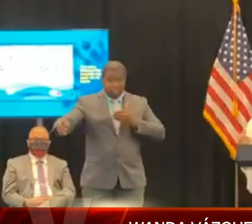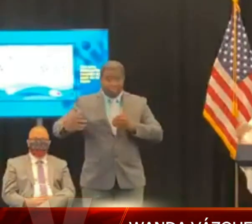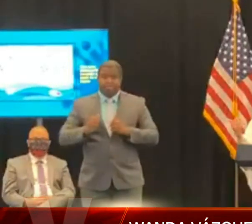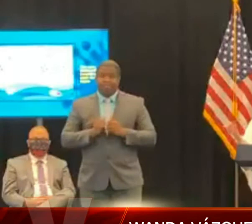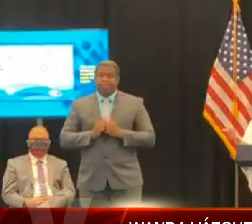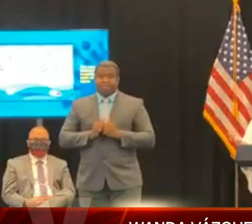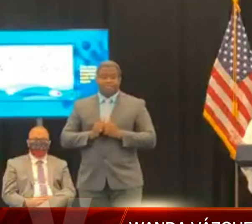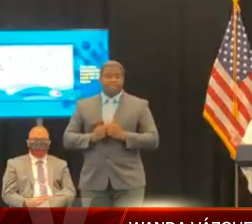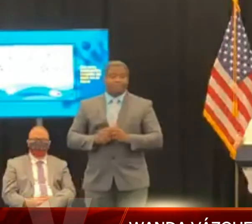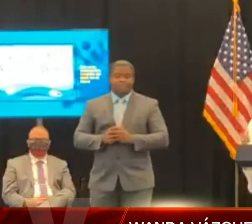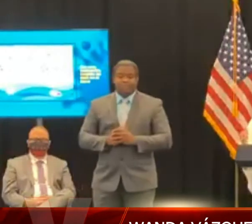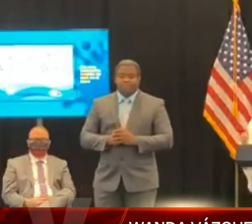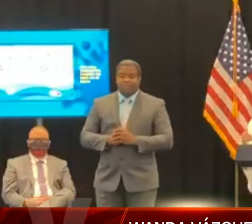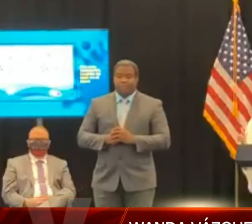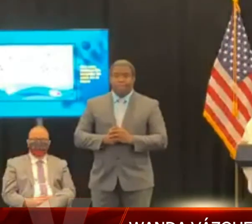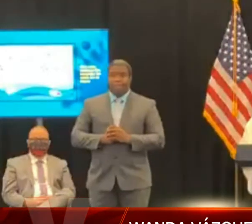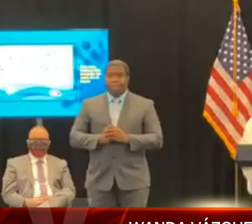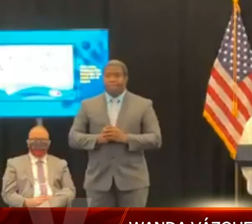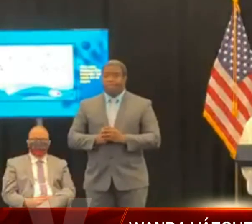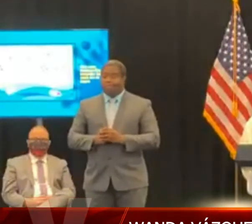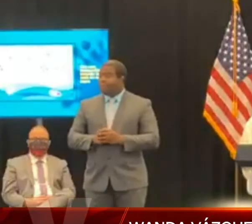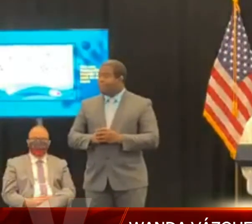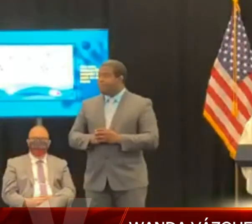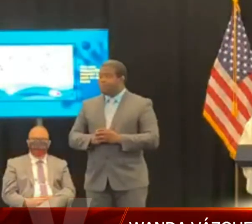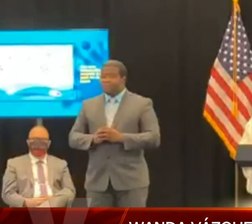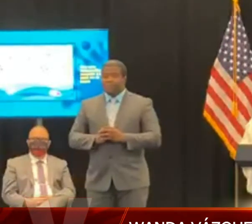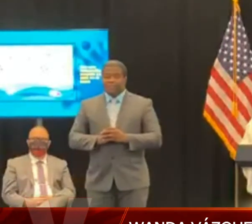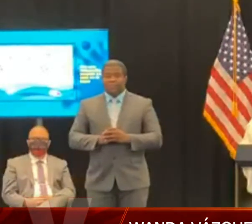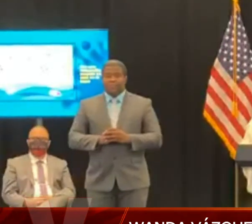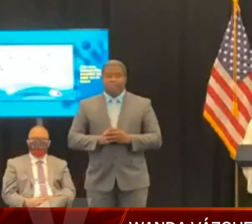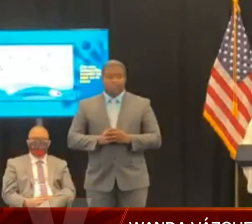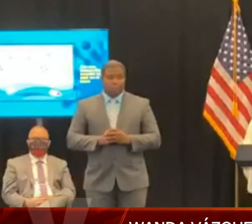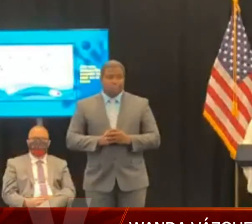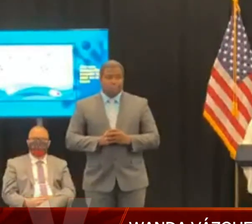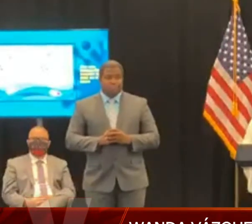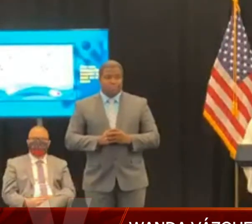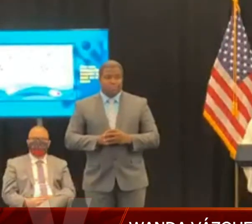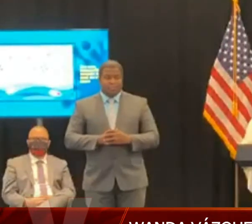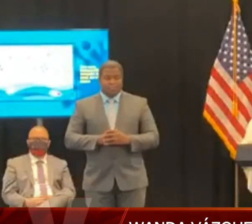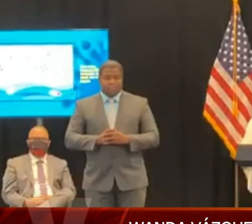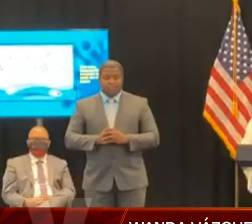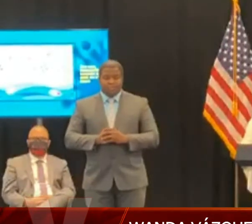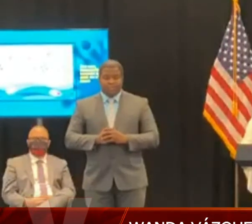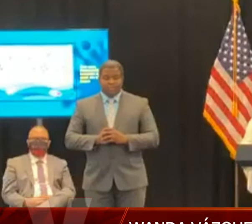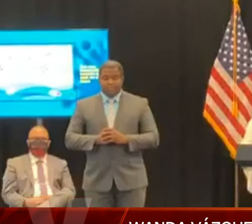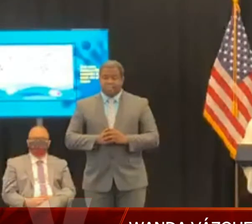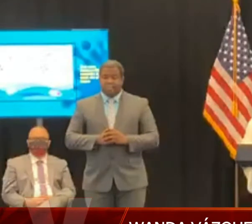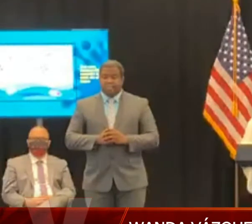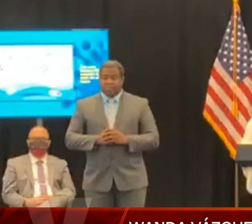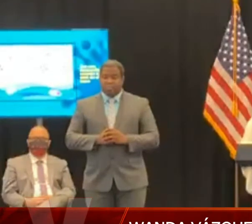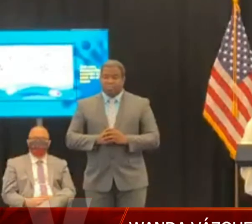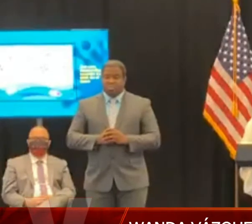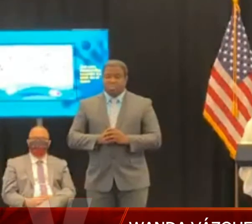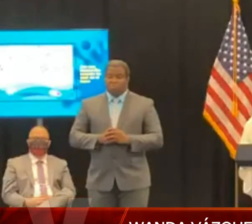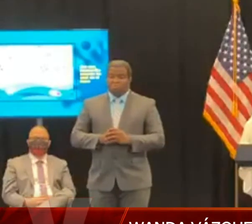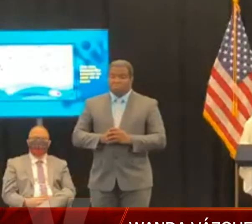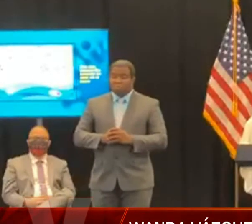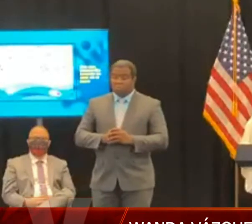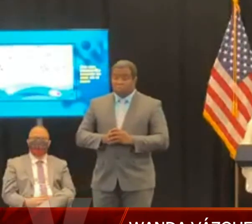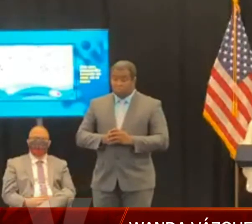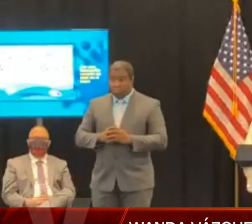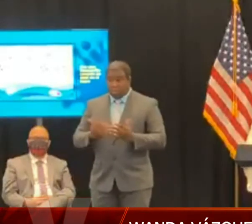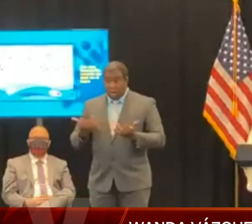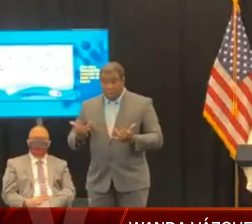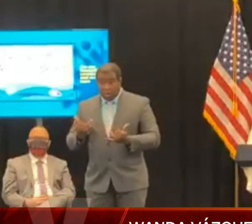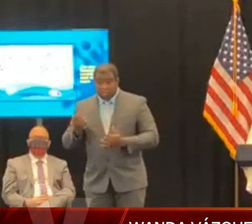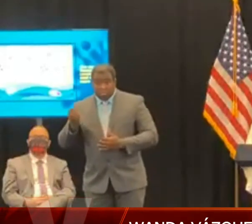personas que sean de alto riesgo, también como aquellas que tengan alguna condición de salud. La gran mayoría están ya en